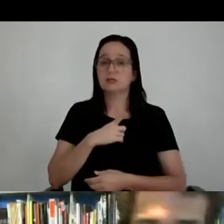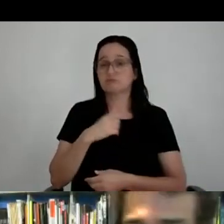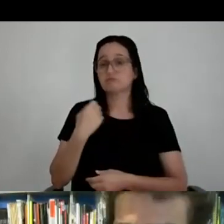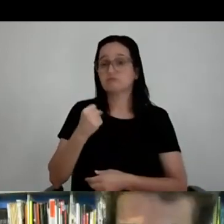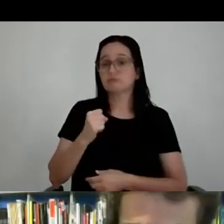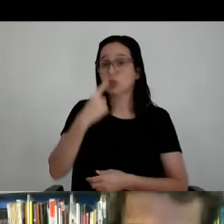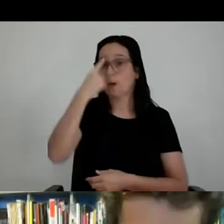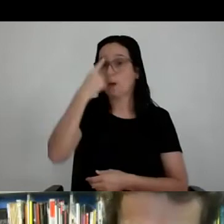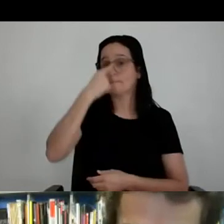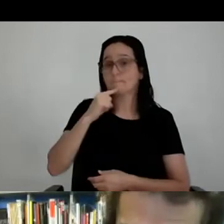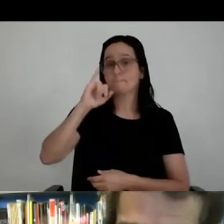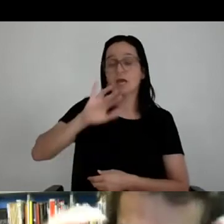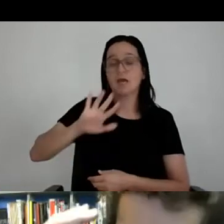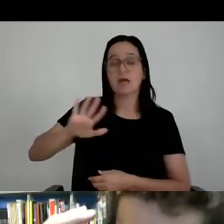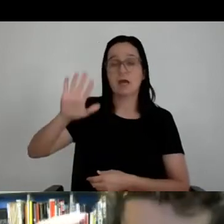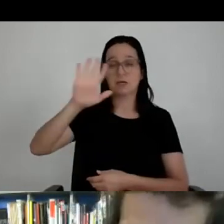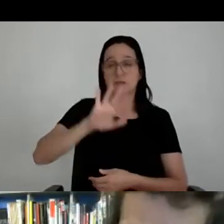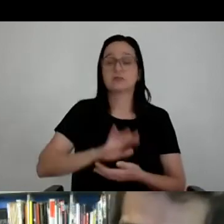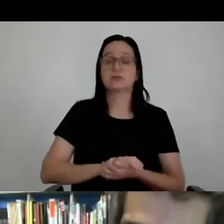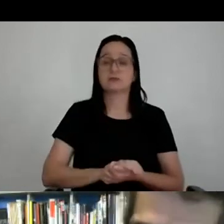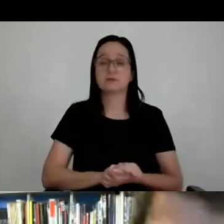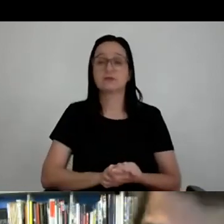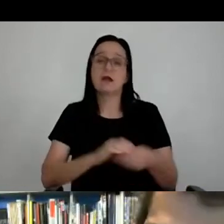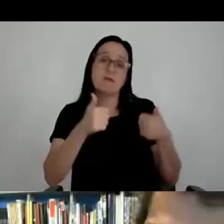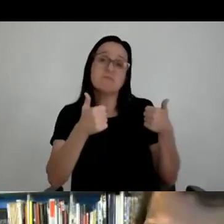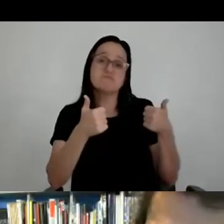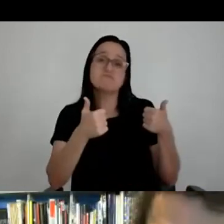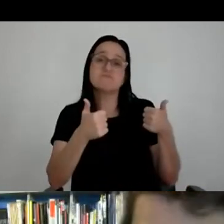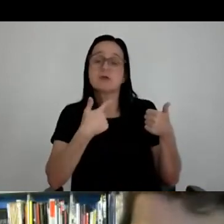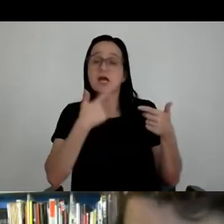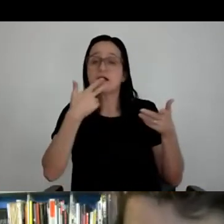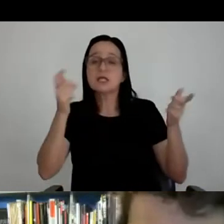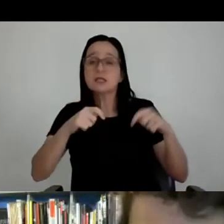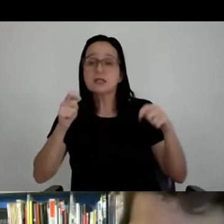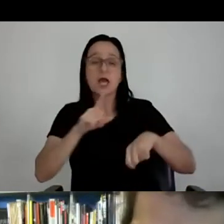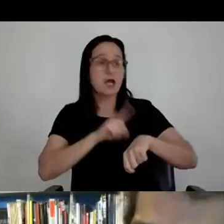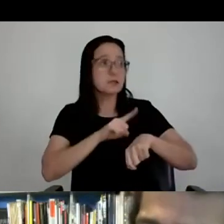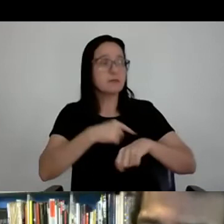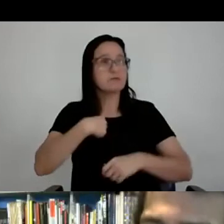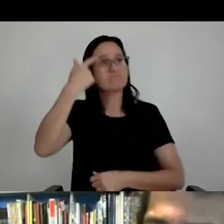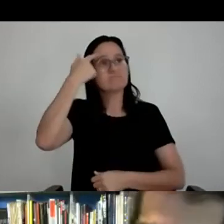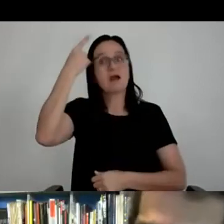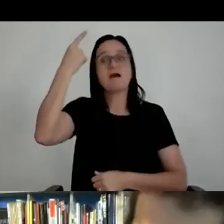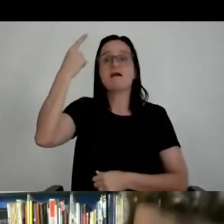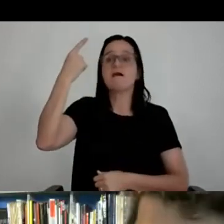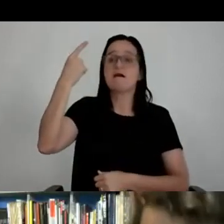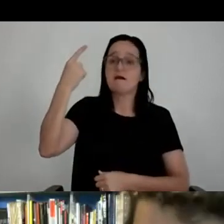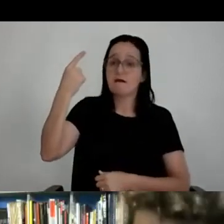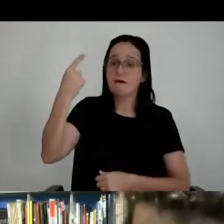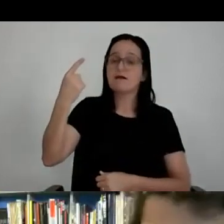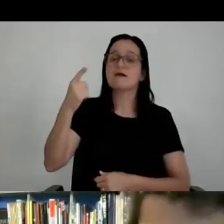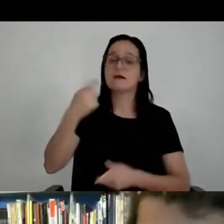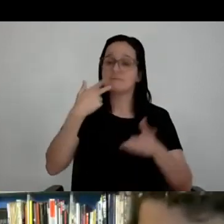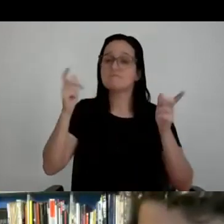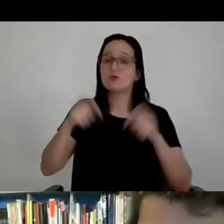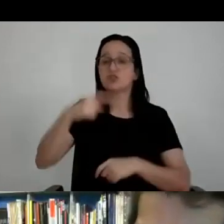entendeu? Não sei o que a faz, mas, pô, aí naquele segundo ali eu tive uma ideia, e falei assim, pô, peraí que eu vou te ligar que eu tive uma ideia aqui. Não, mas qual é a ideia? Não, não, me dá um